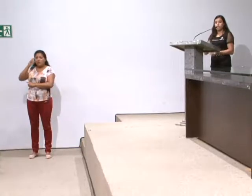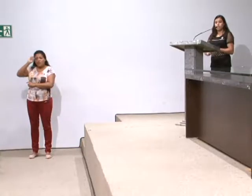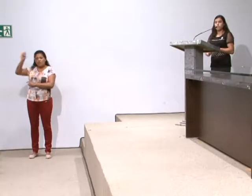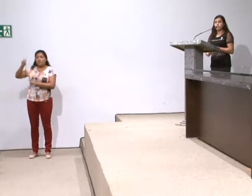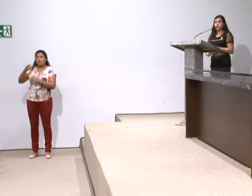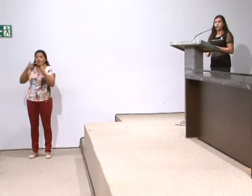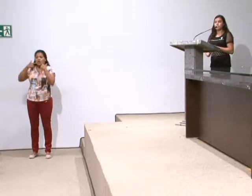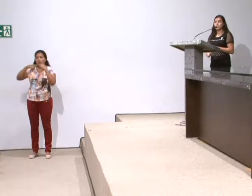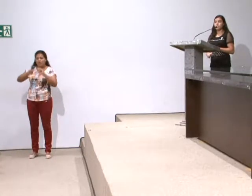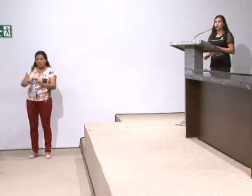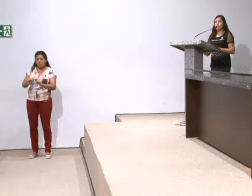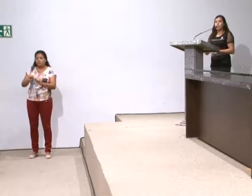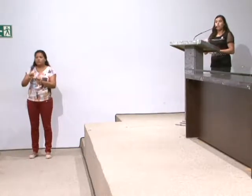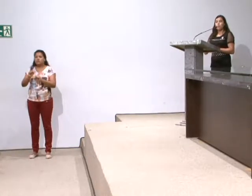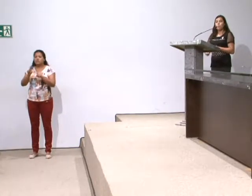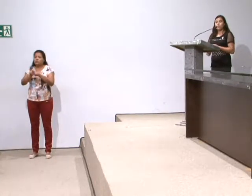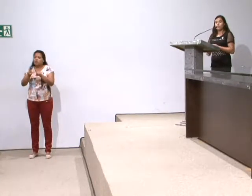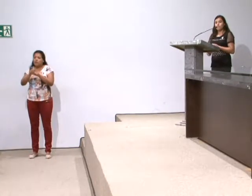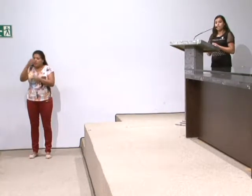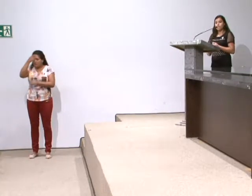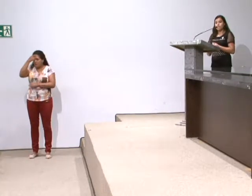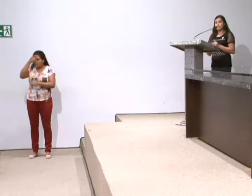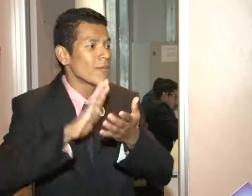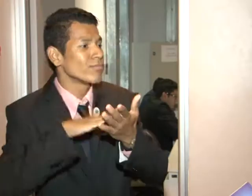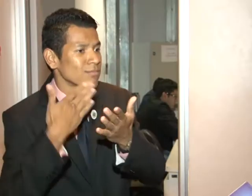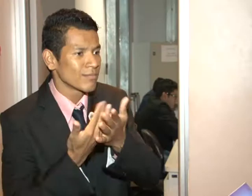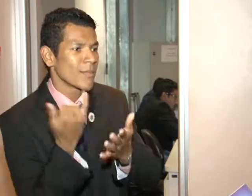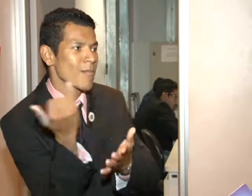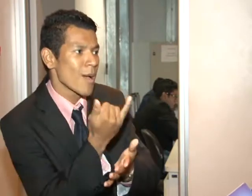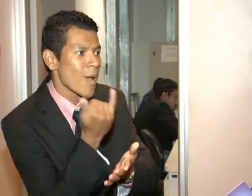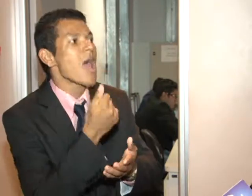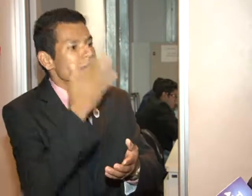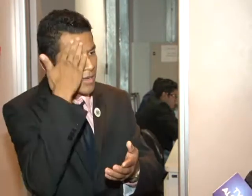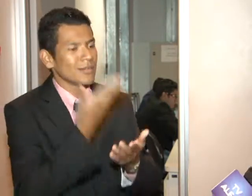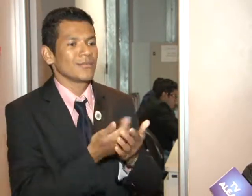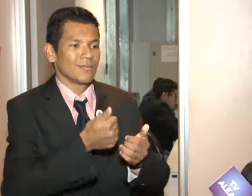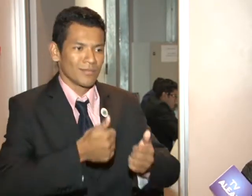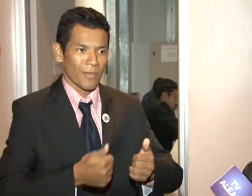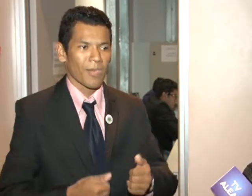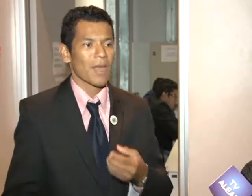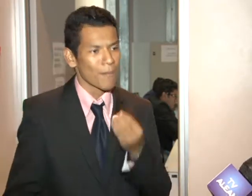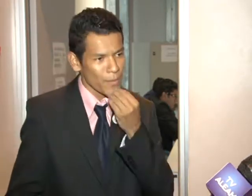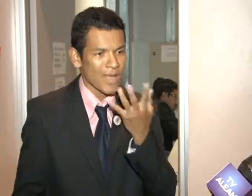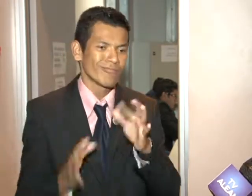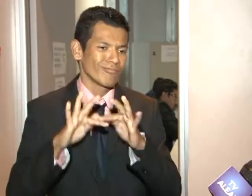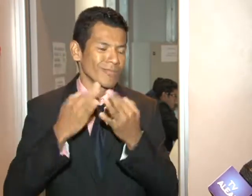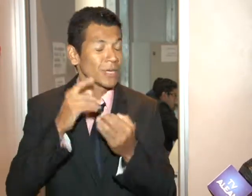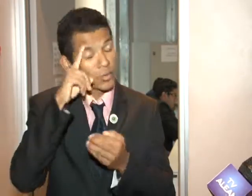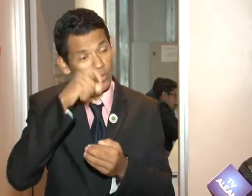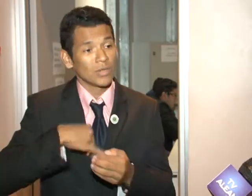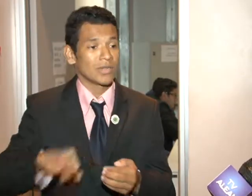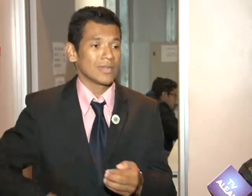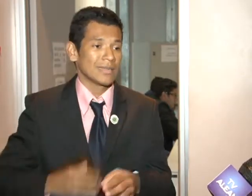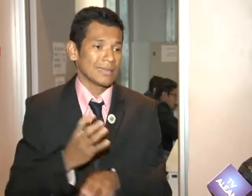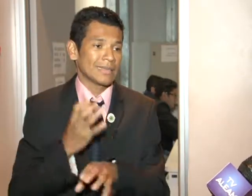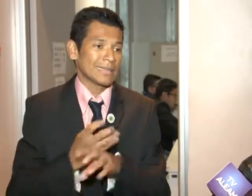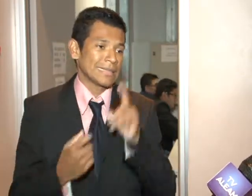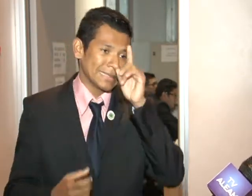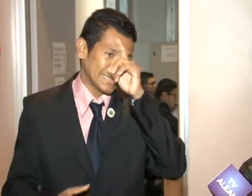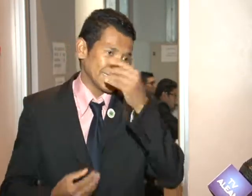falta de mais intérpretes nos órgãos públicos. No hospital, ele tenta esse apoio. É complicado, é